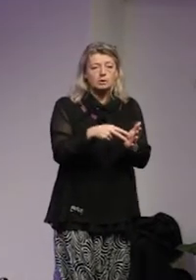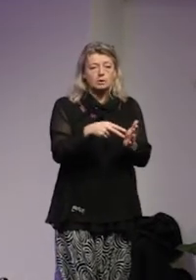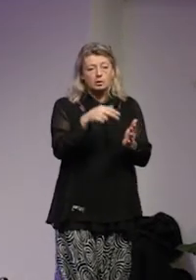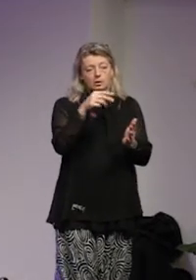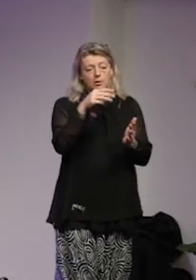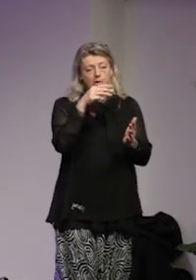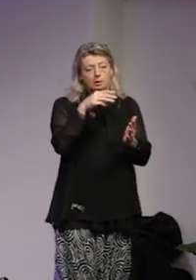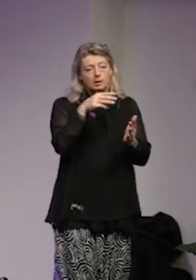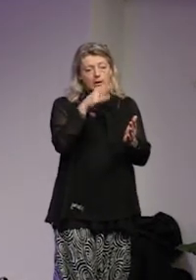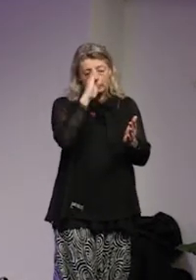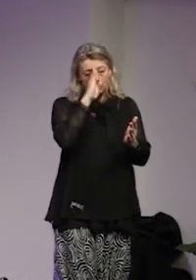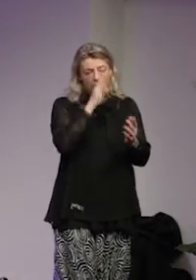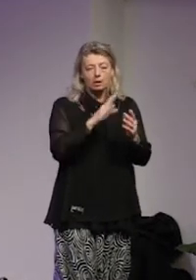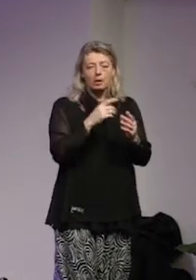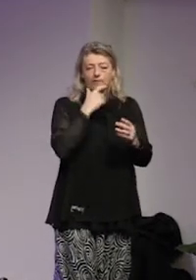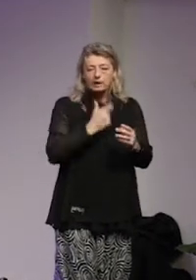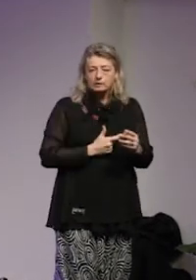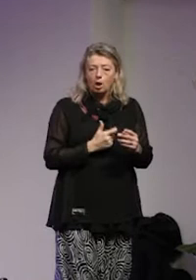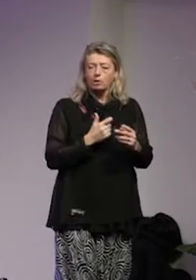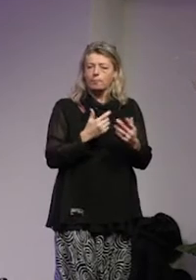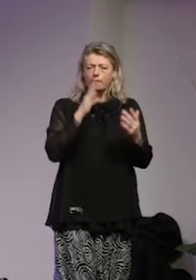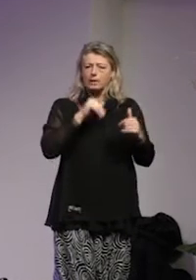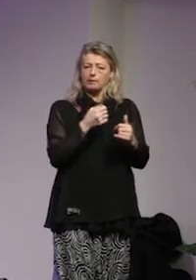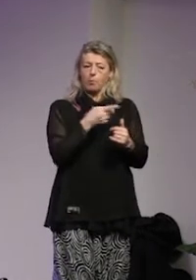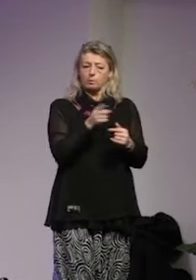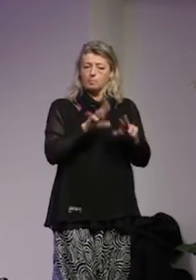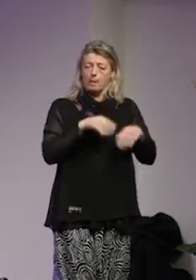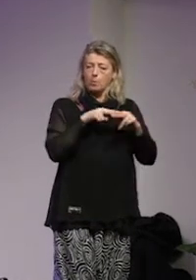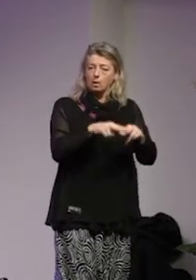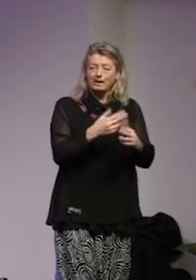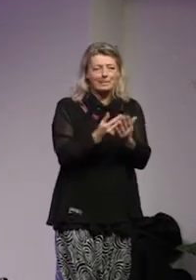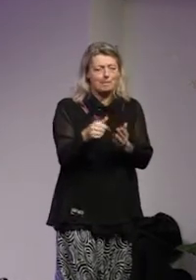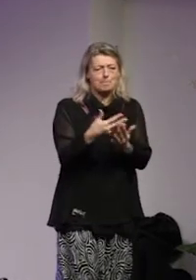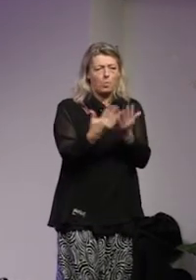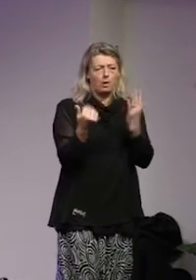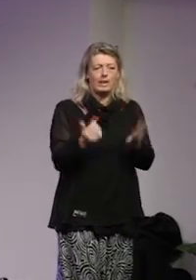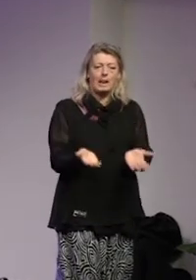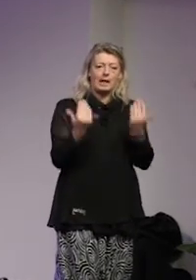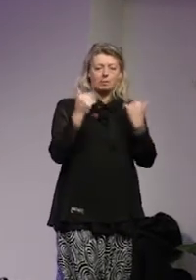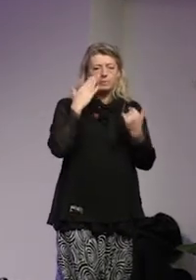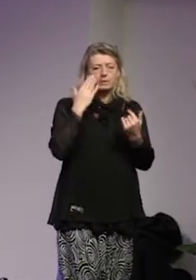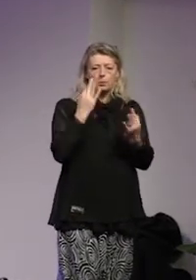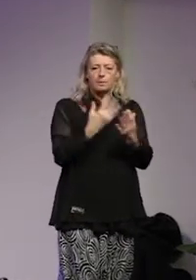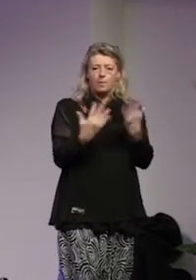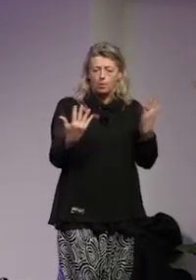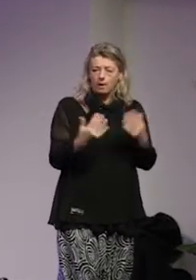Somalia Afghanistan vad vet vi om dem det är inte så många det är lätt att ha totalen